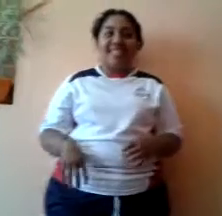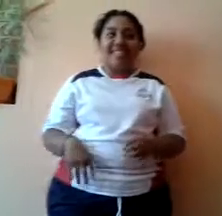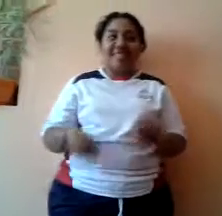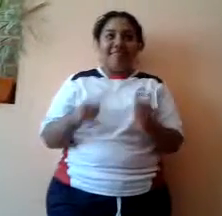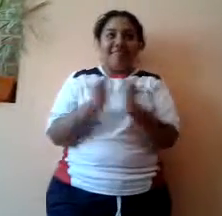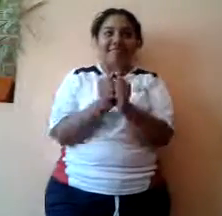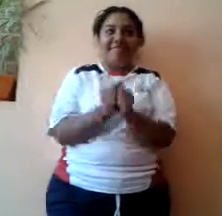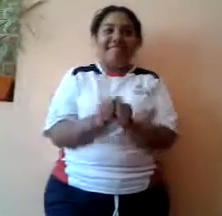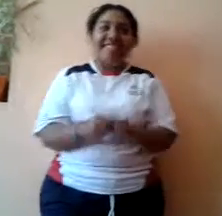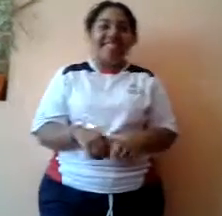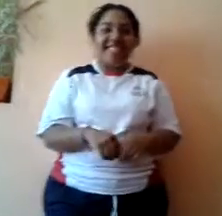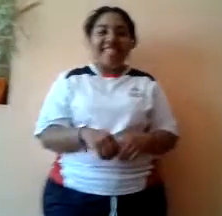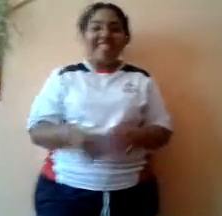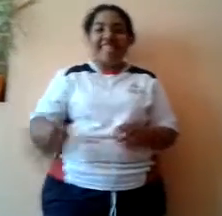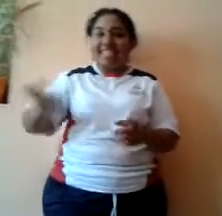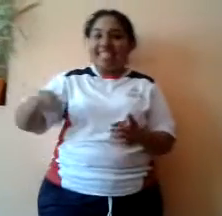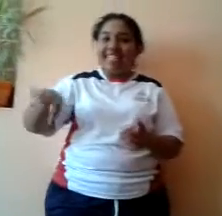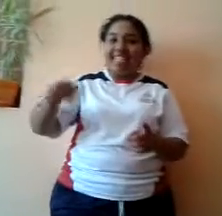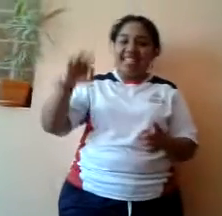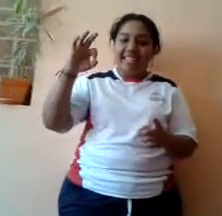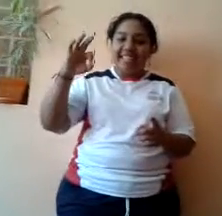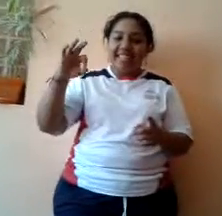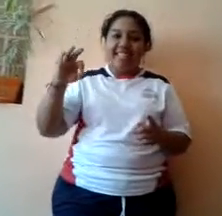se encuentra una enorme fiesta y